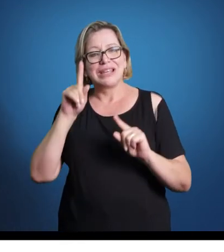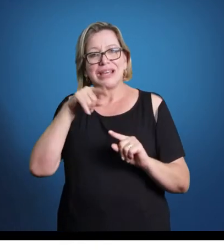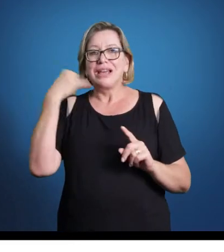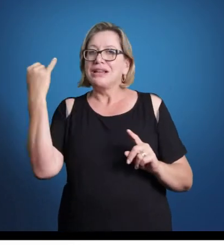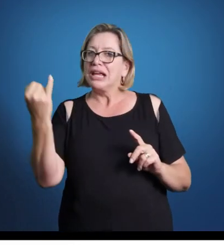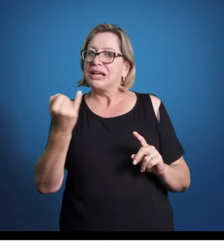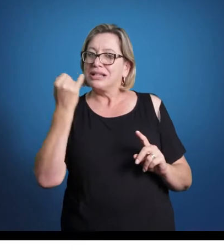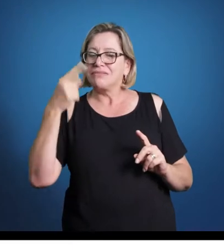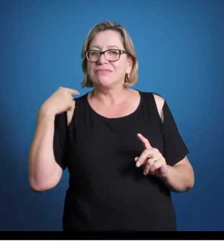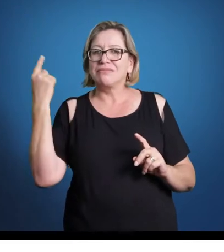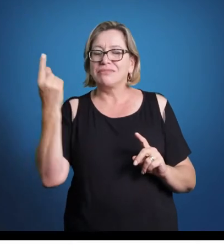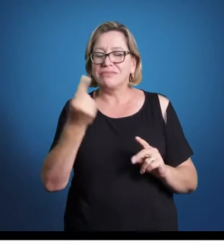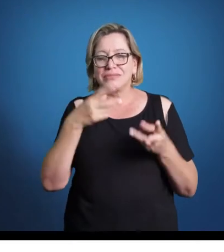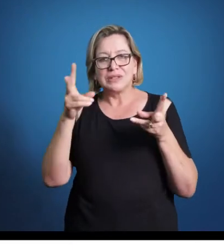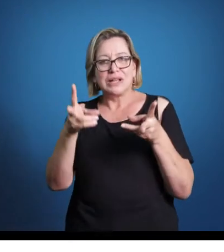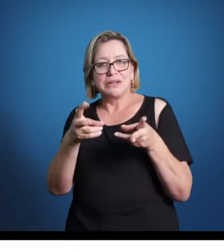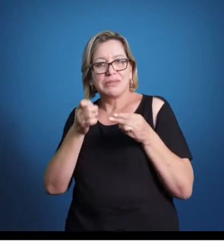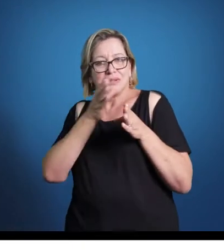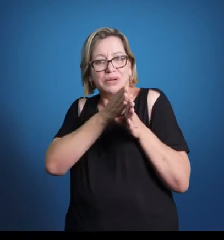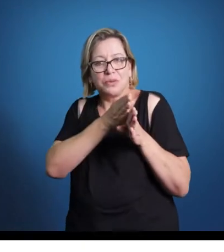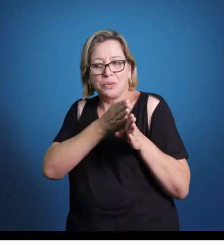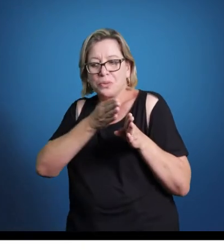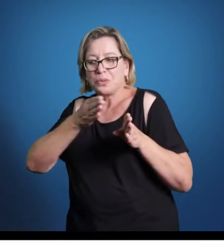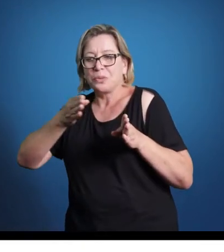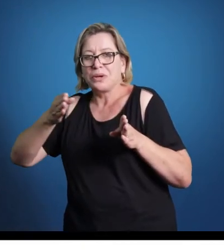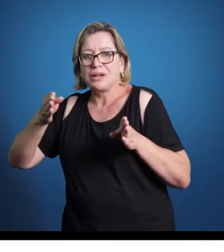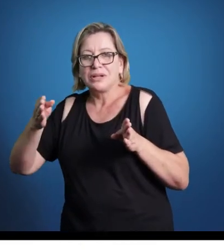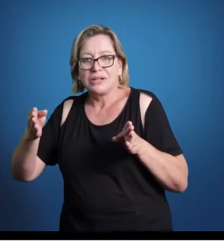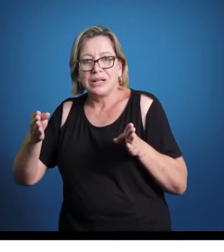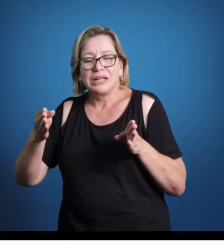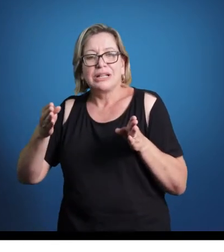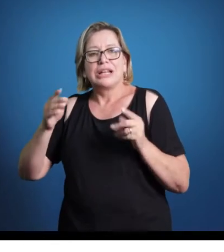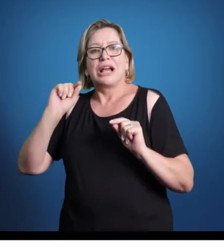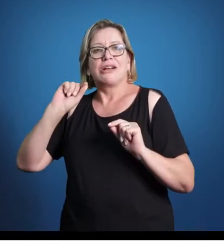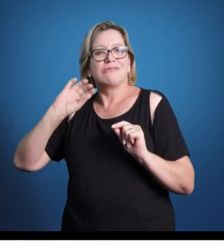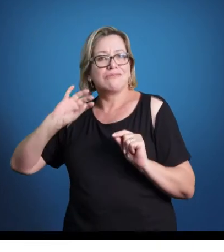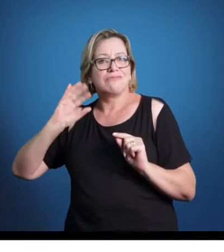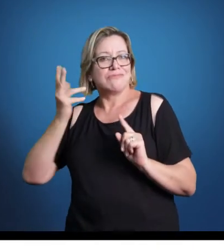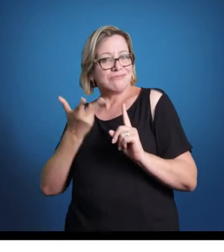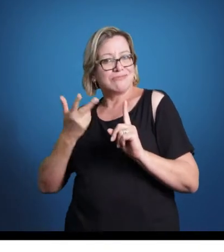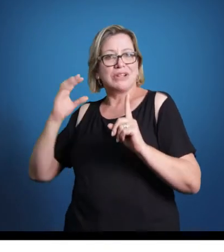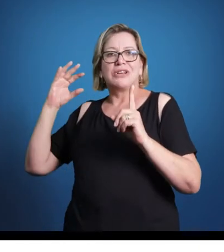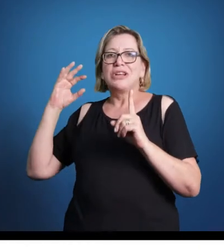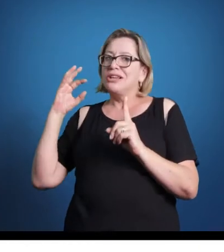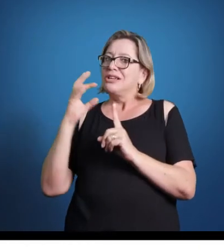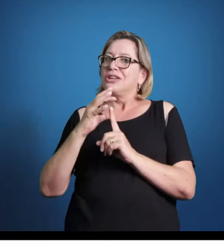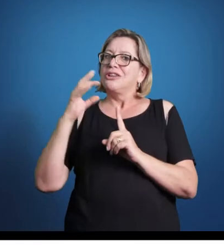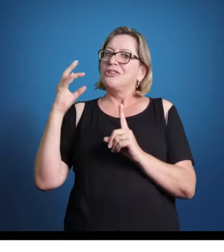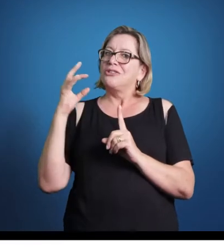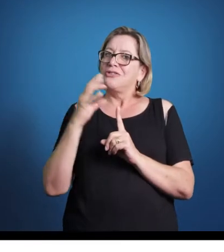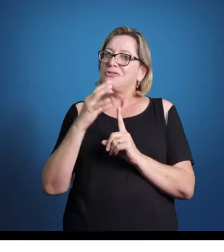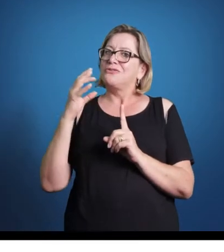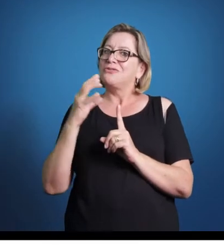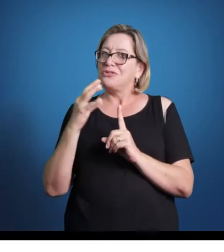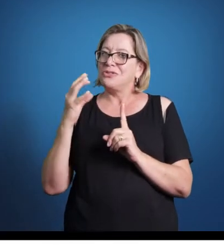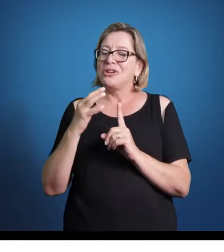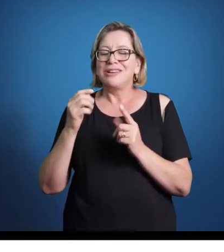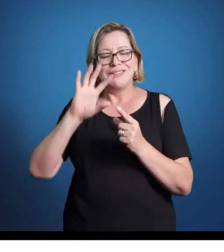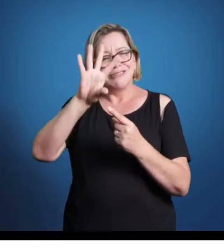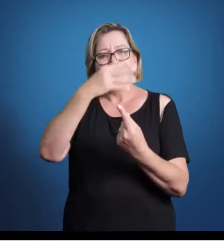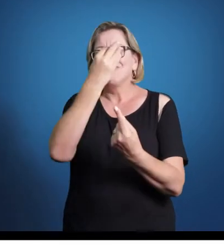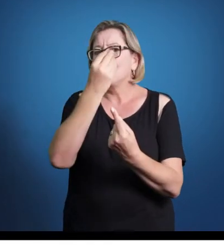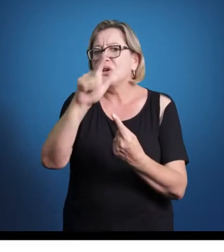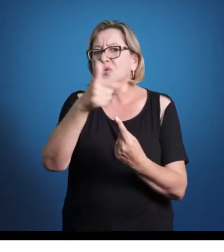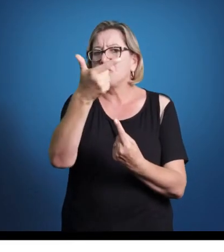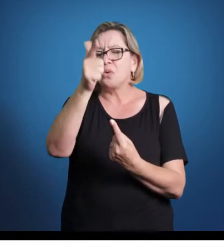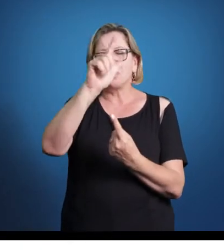importante para a gente determinar esse período. Ele acaba chamando o renascimento, acho que basicamente pela influência desse título que se dá nos outros campos artísticos,